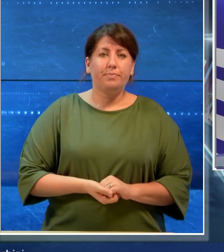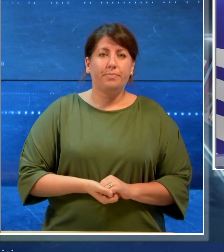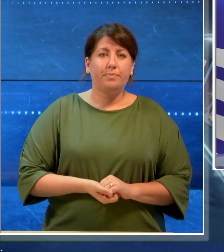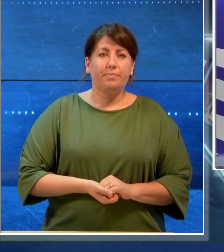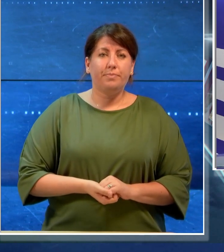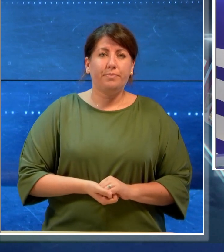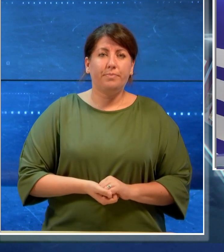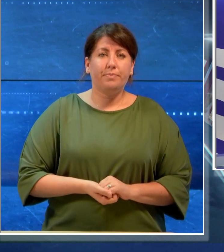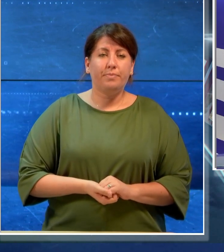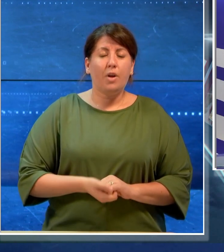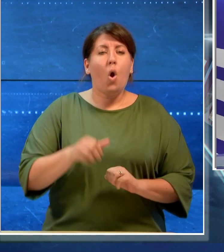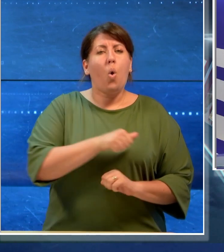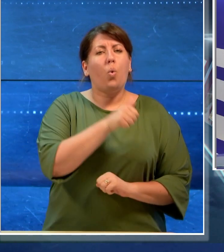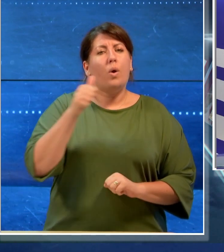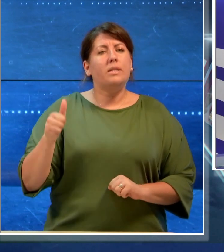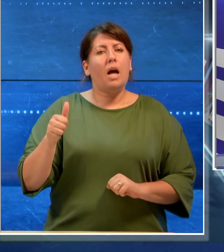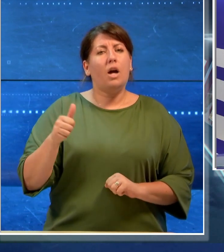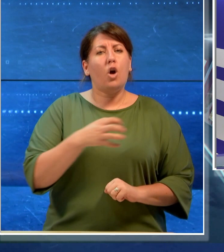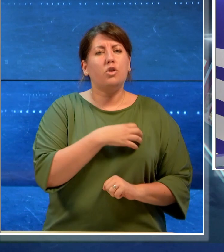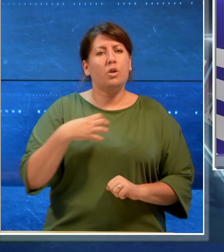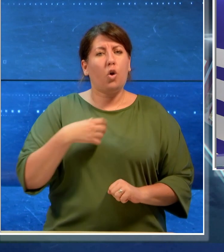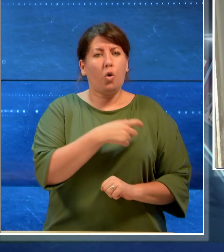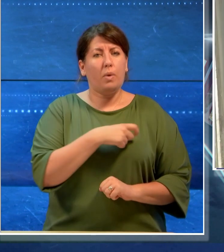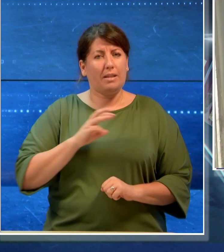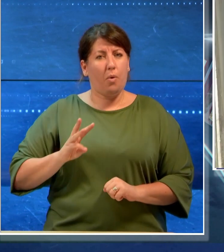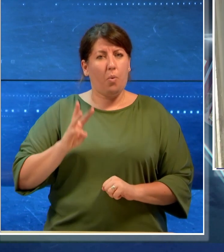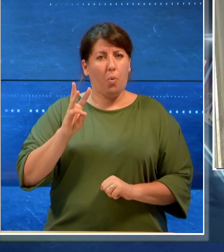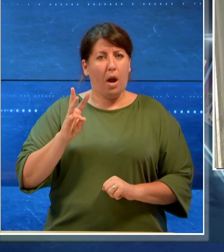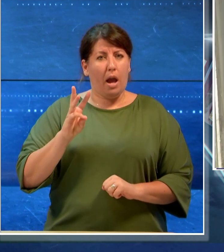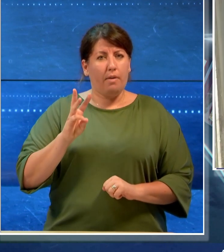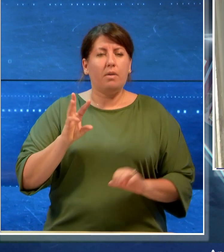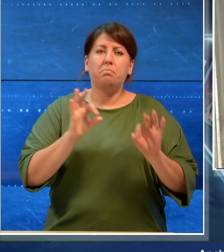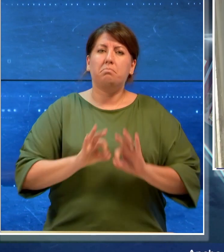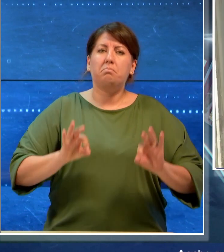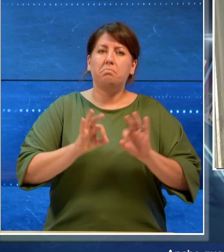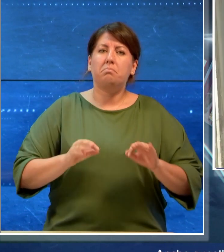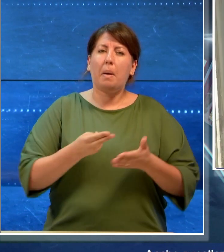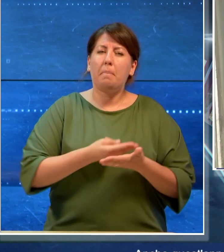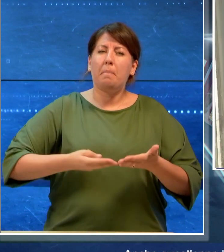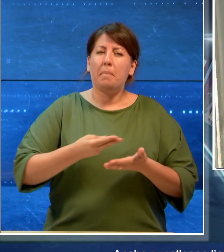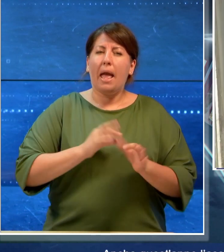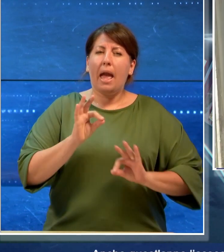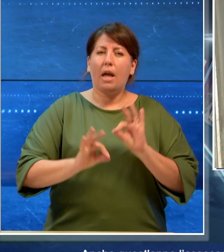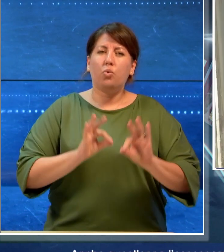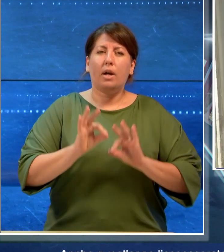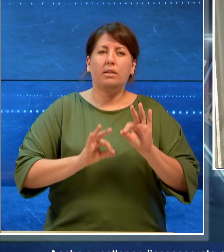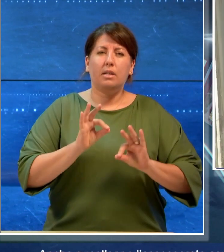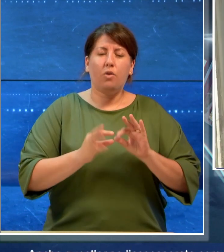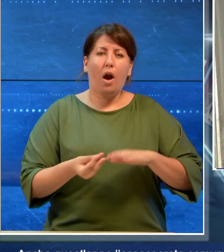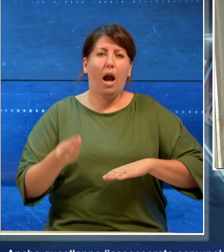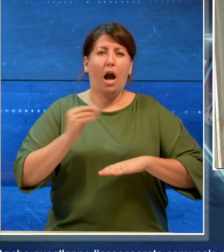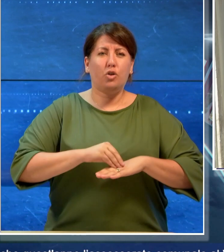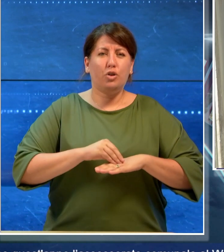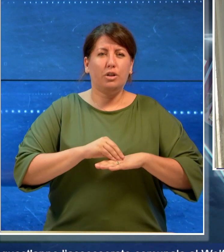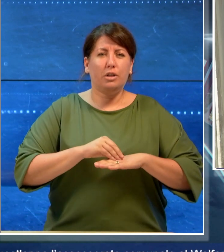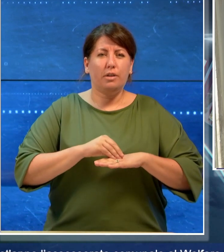Anche quest'anno l'assessorato comunale al welfare ha predisposto un piano operativo aggiuntivo al